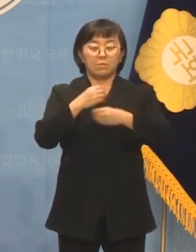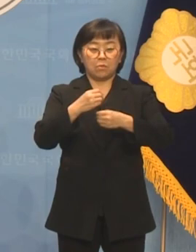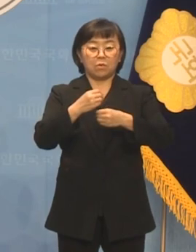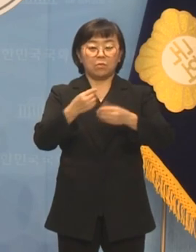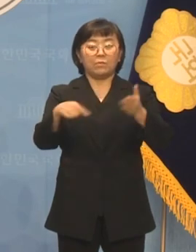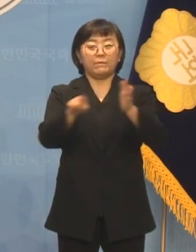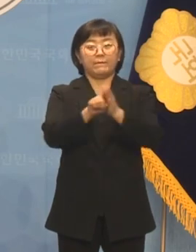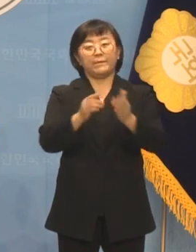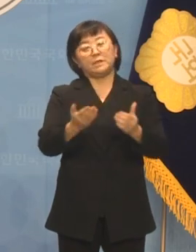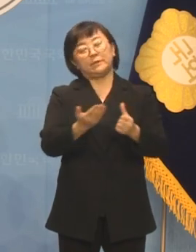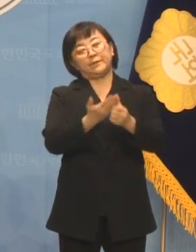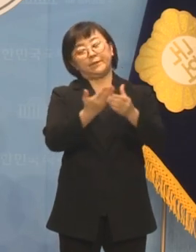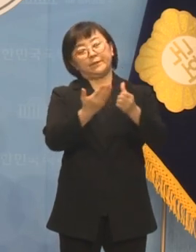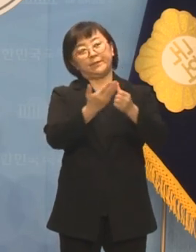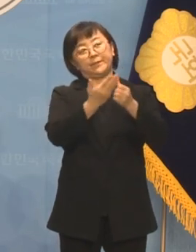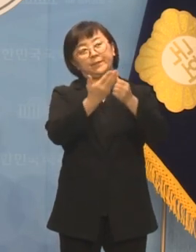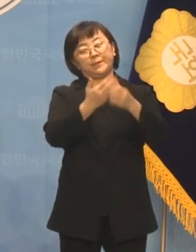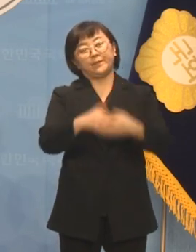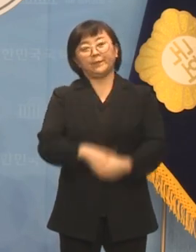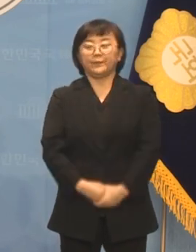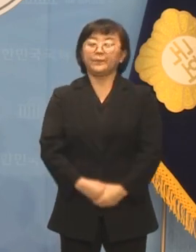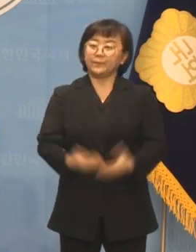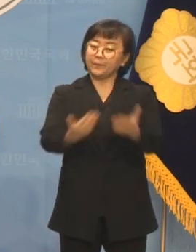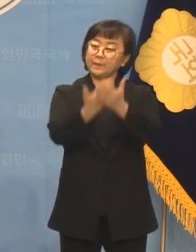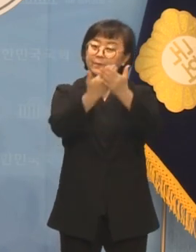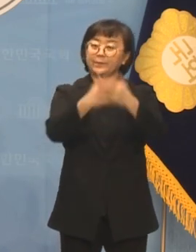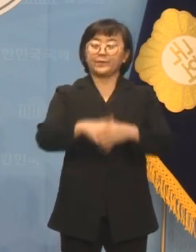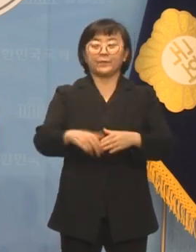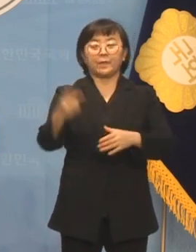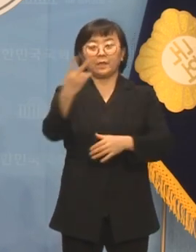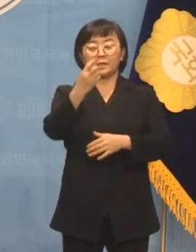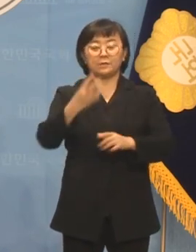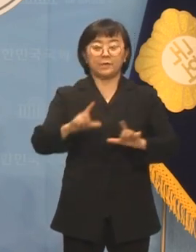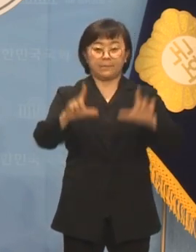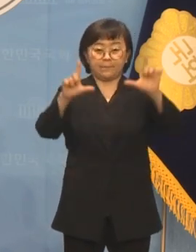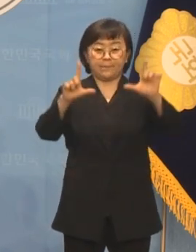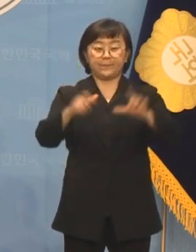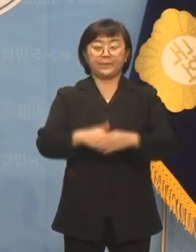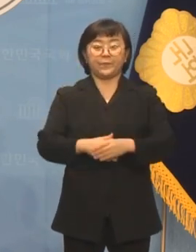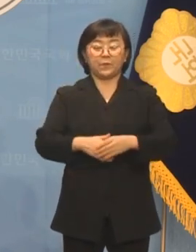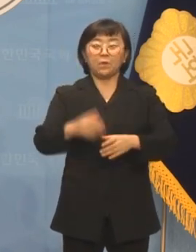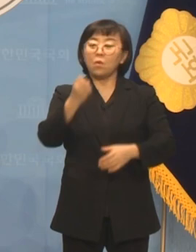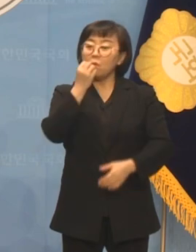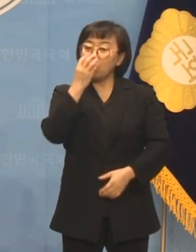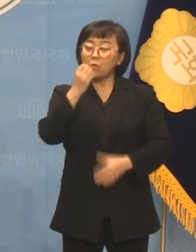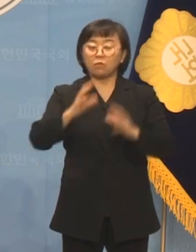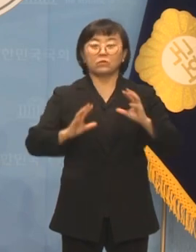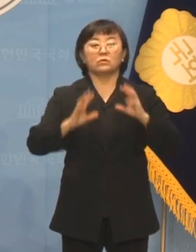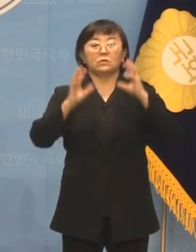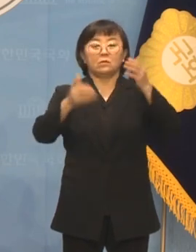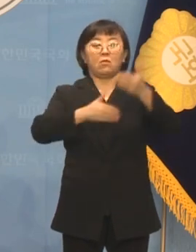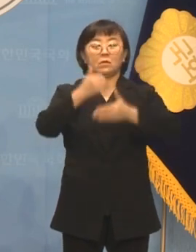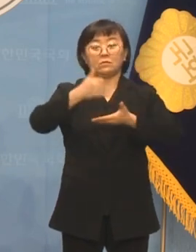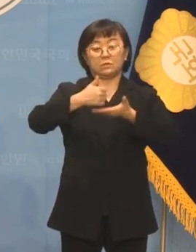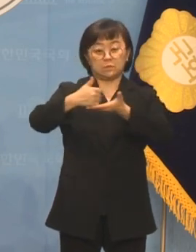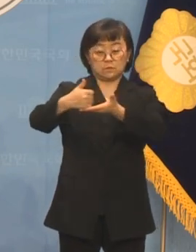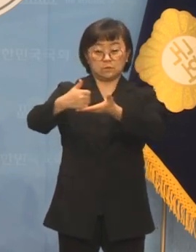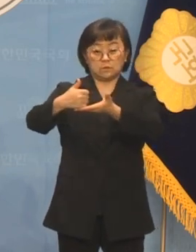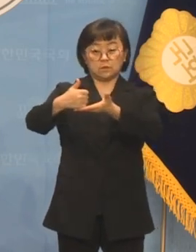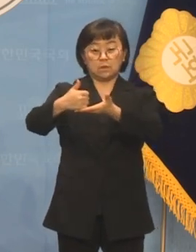육성해 나가겠습니다. 저는 2023년 홍콩 국제영화제 초청으로